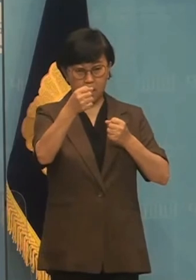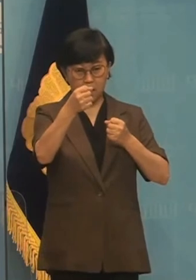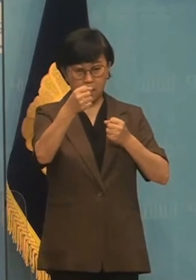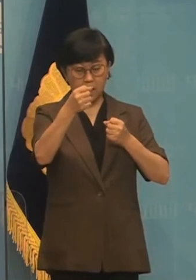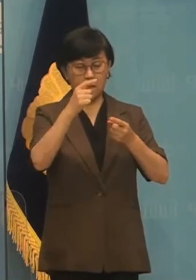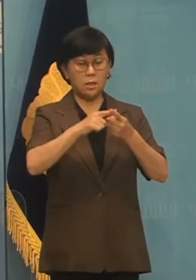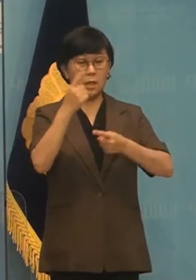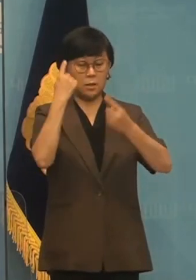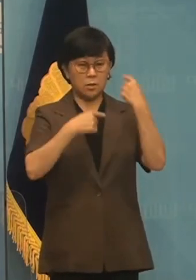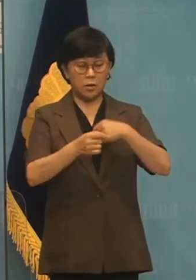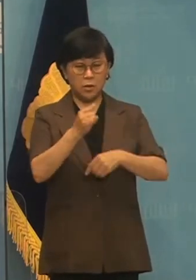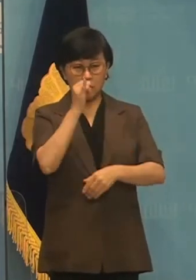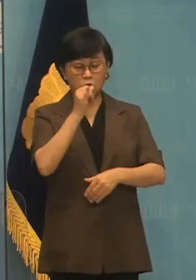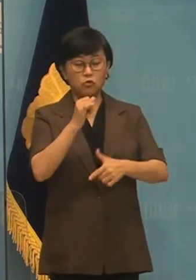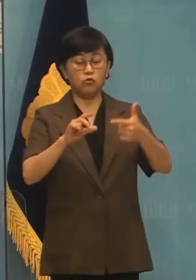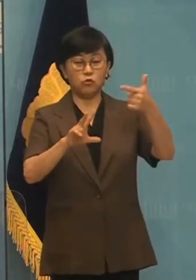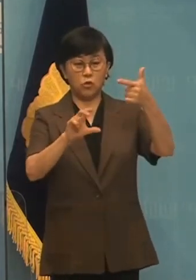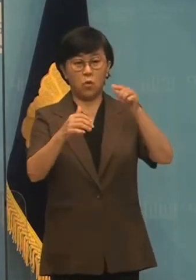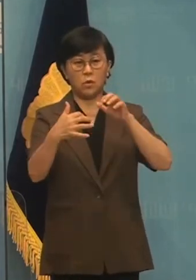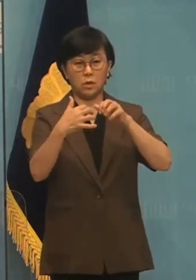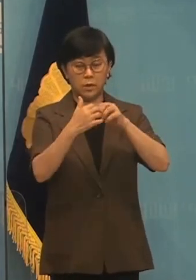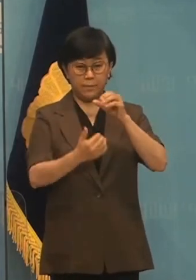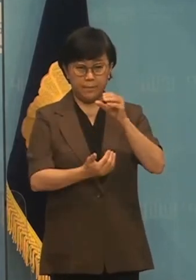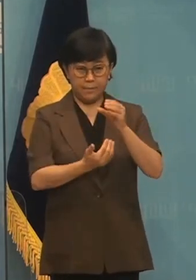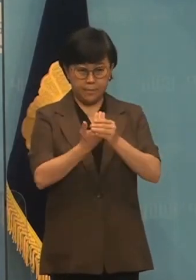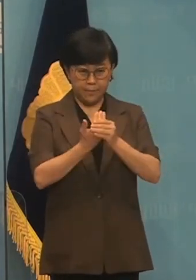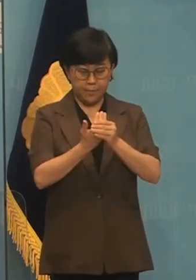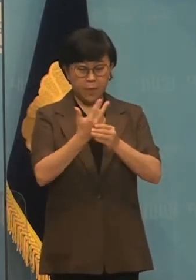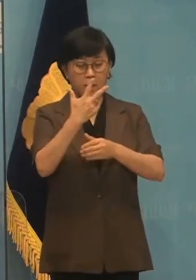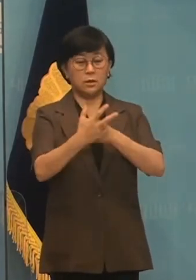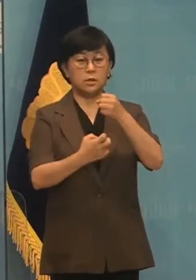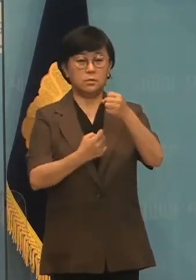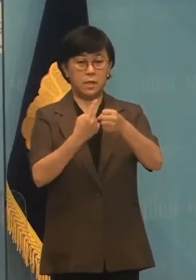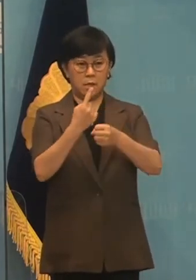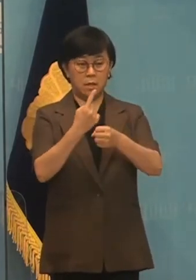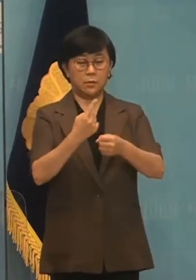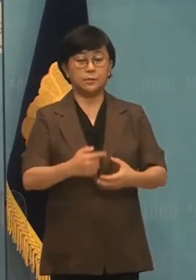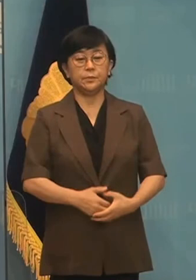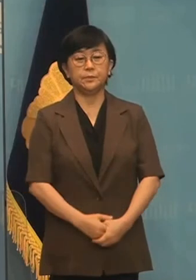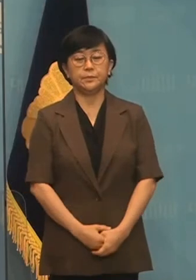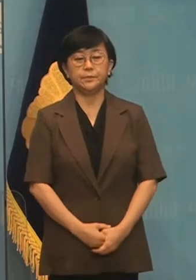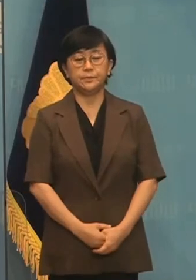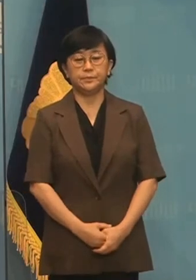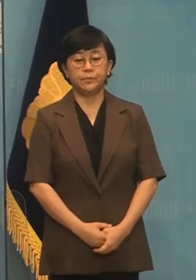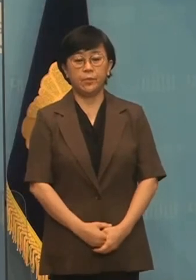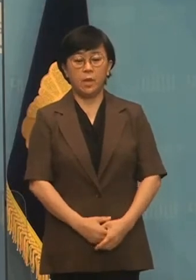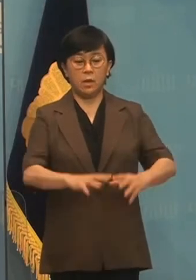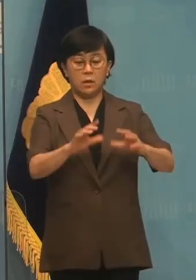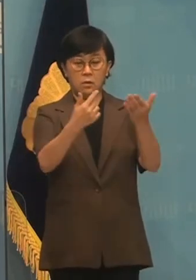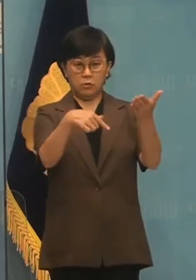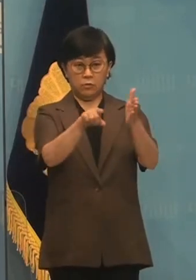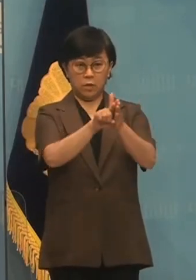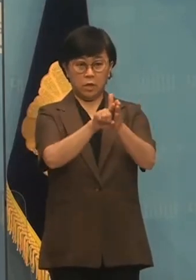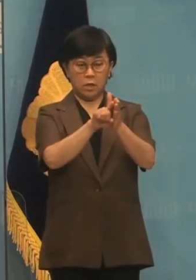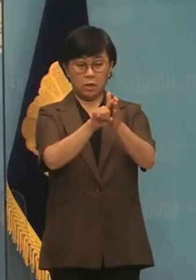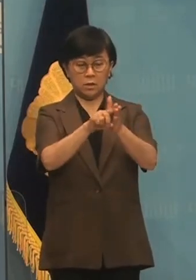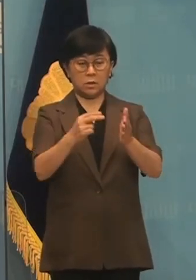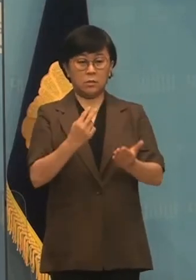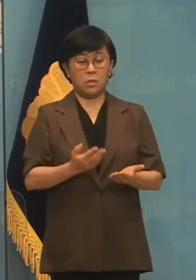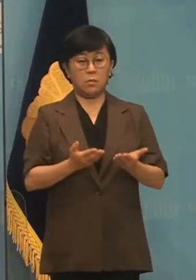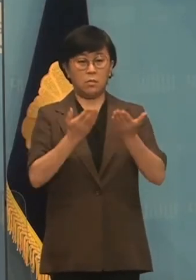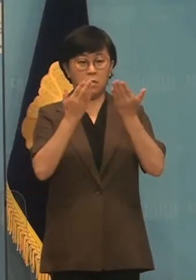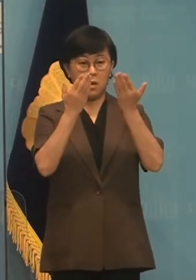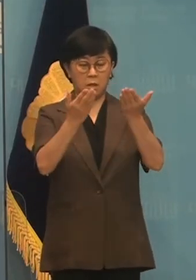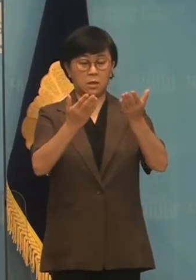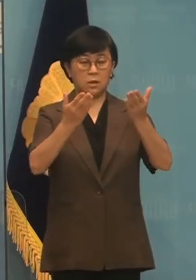상의를 남긴 6.25 전쟁이 배발한 지 71년이 된 날입니다. 나라를 위해 목숨을 바친